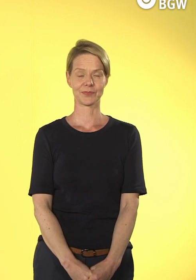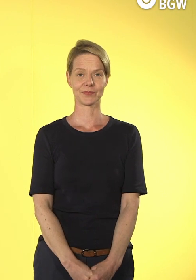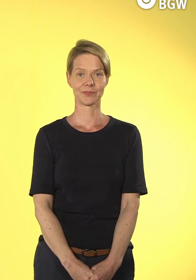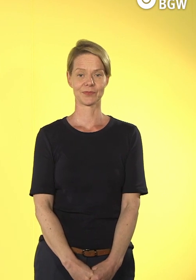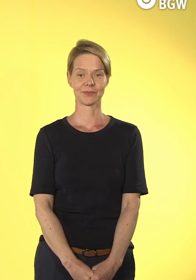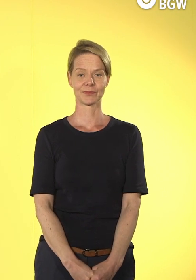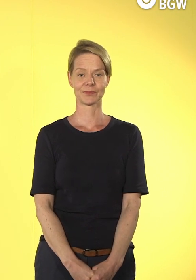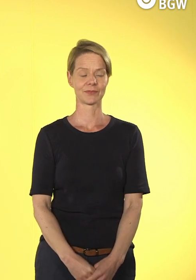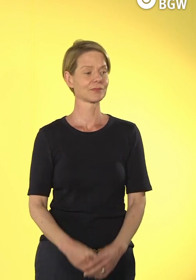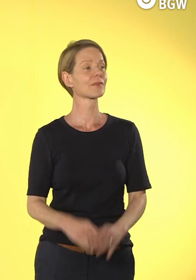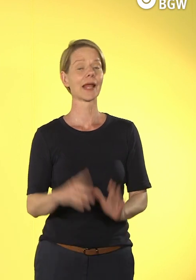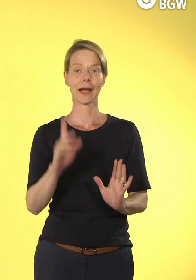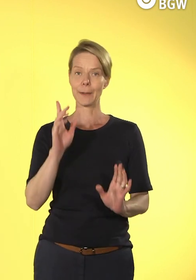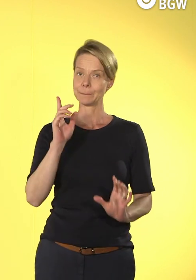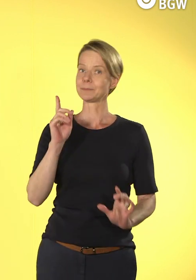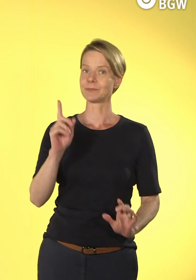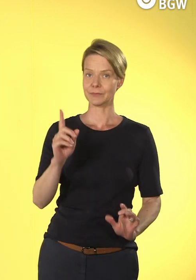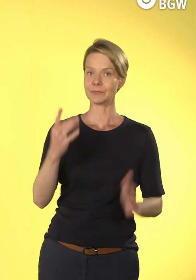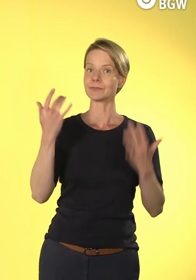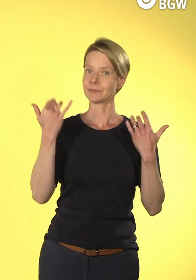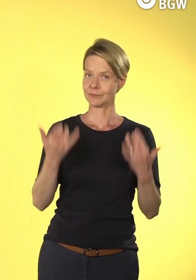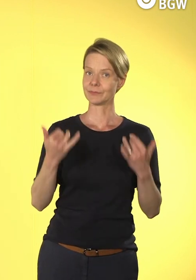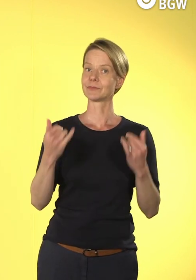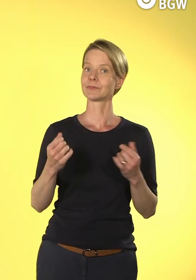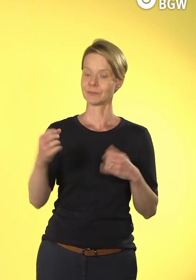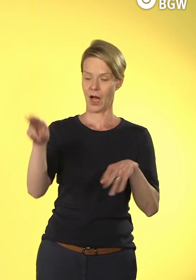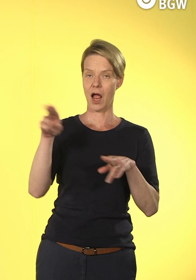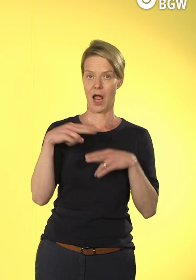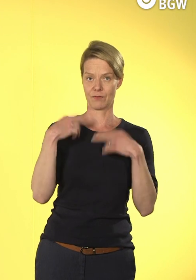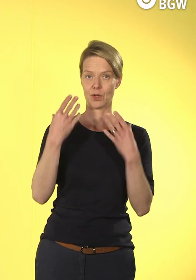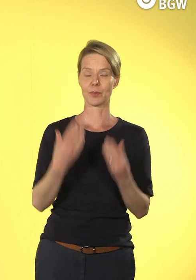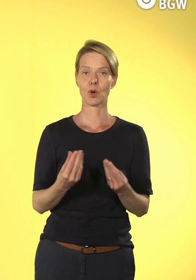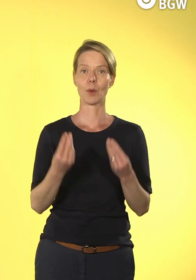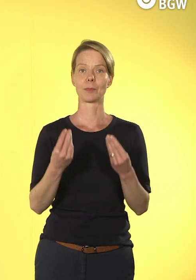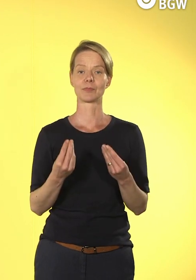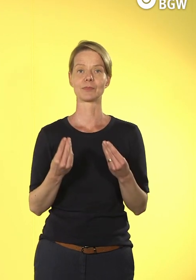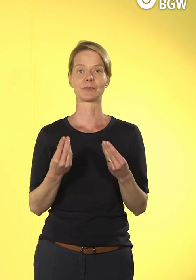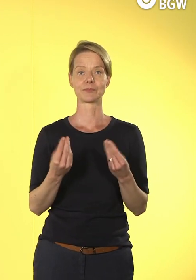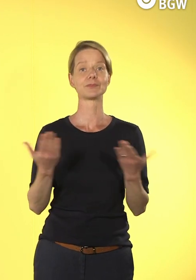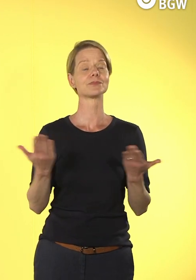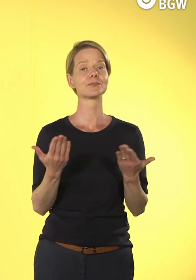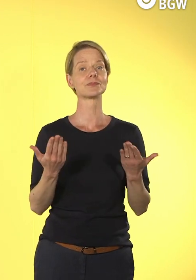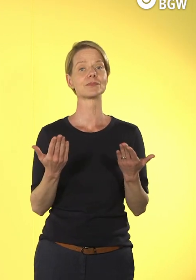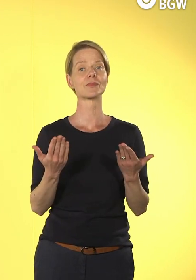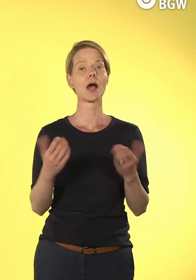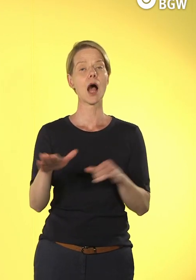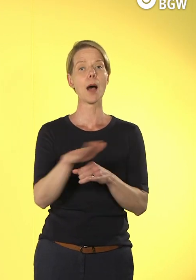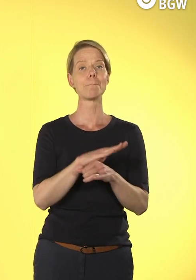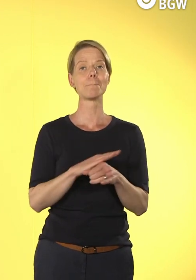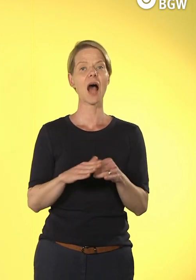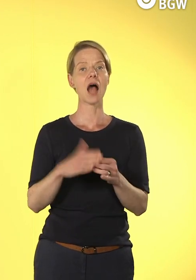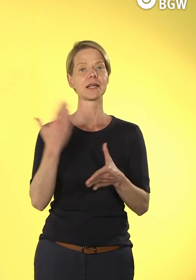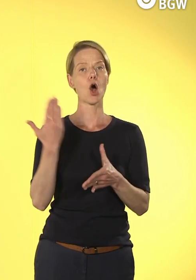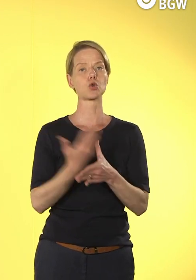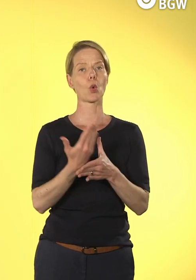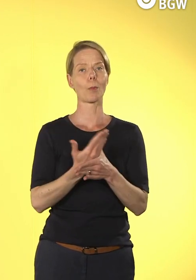Also ich bekomme hier gerade eine Antwort rein. Das Dokumentenmanagement. Sehr gut.